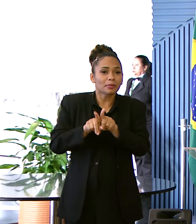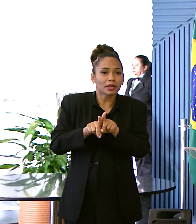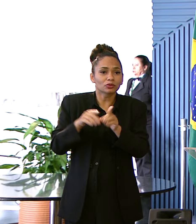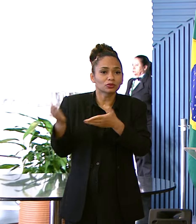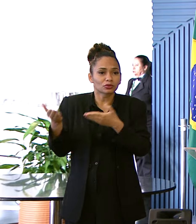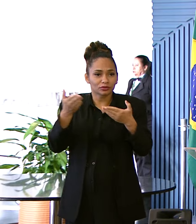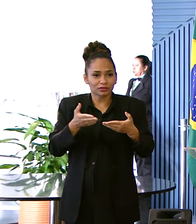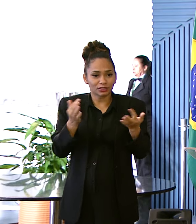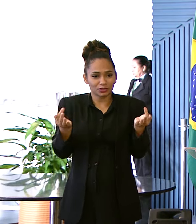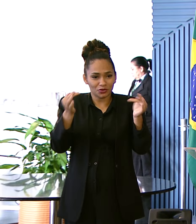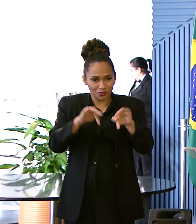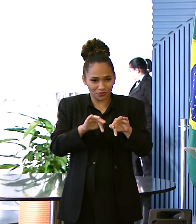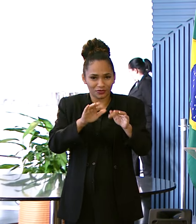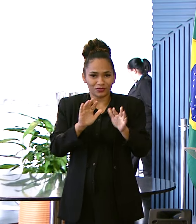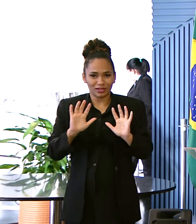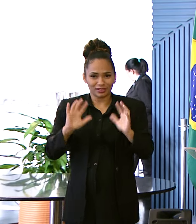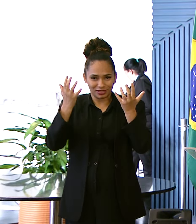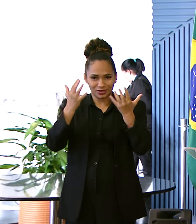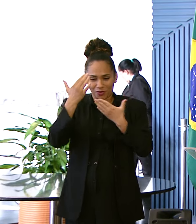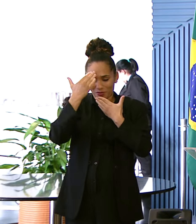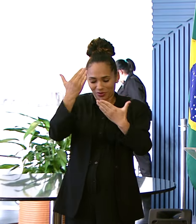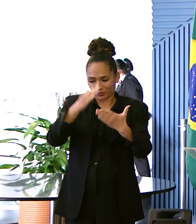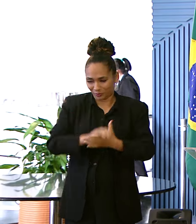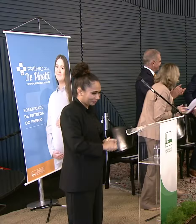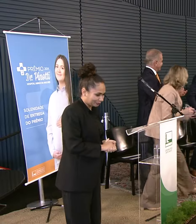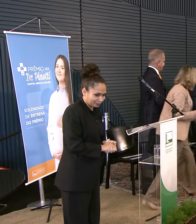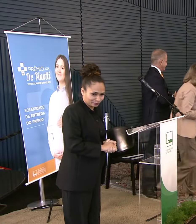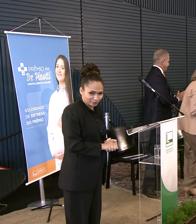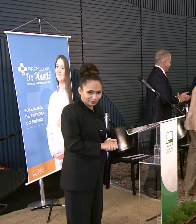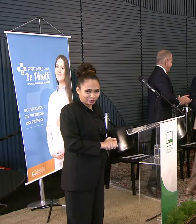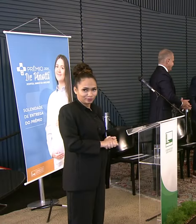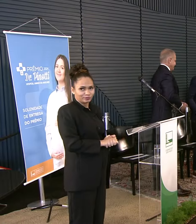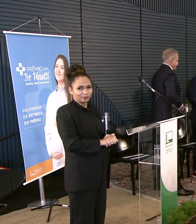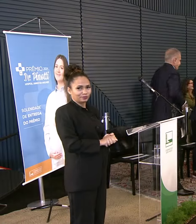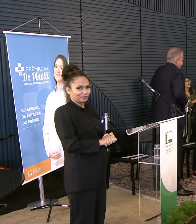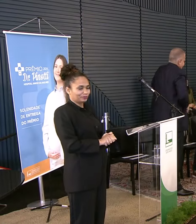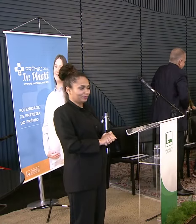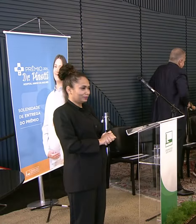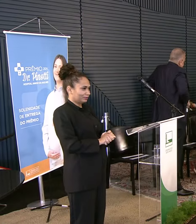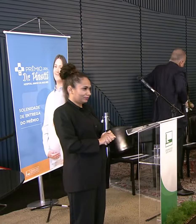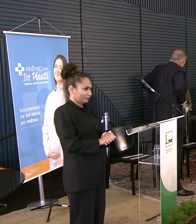está encerrada a sessão Muito obrigada Obrigado Obrigado Obrigado Obrigado Obrigado